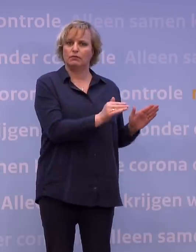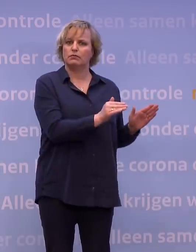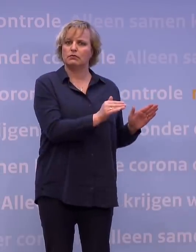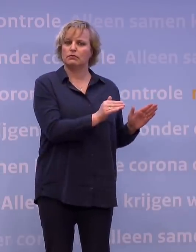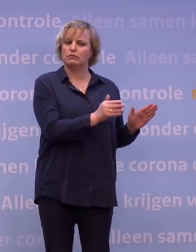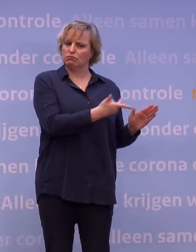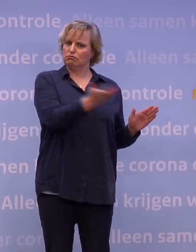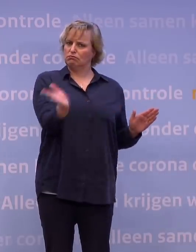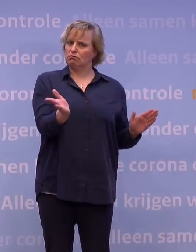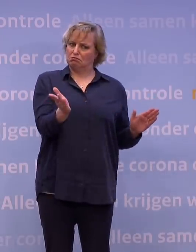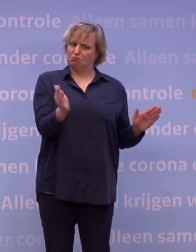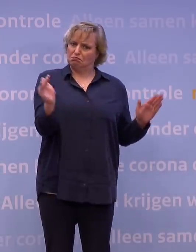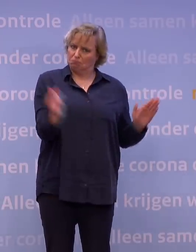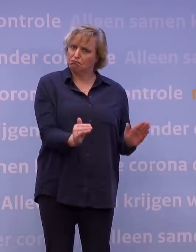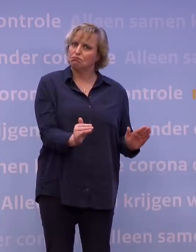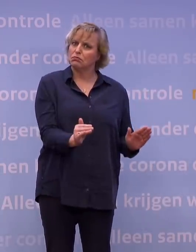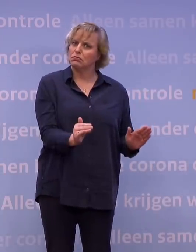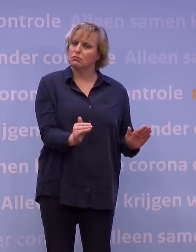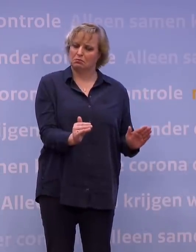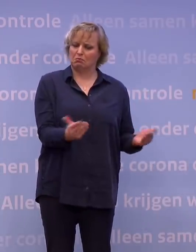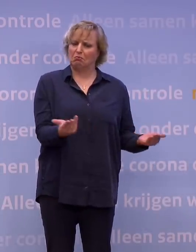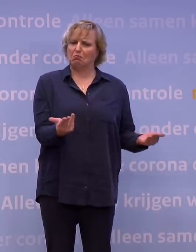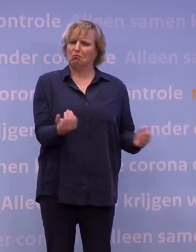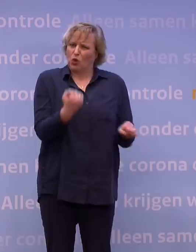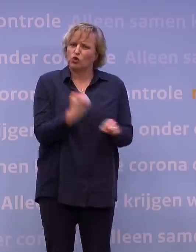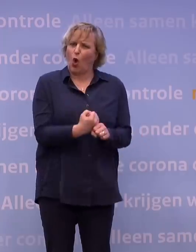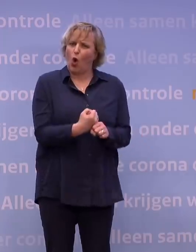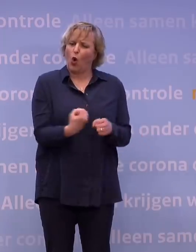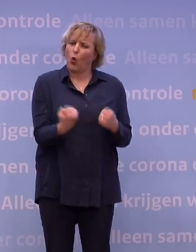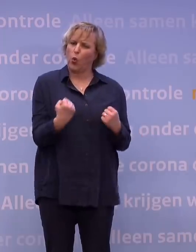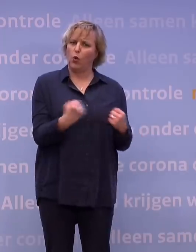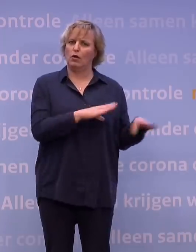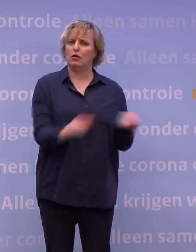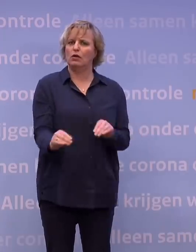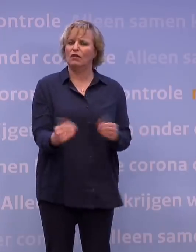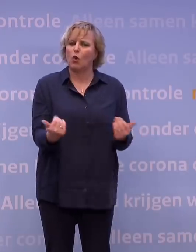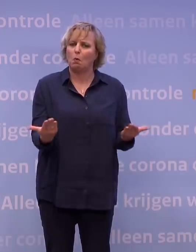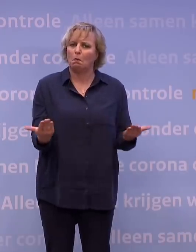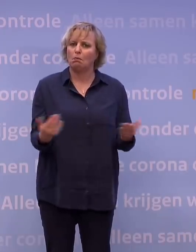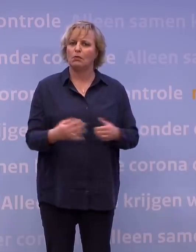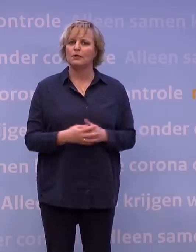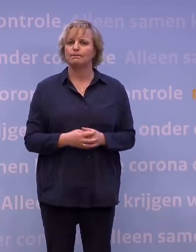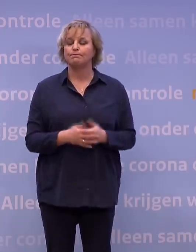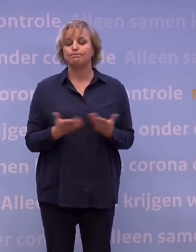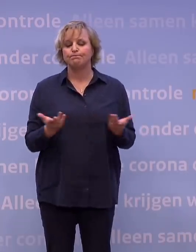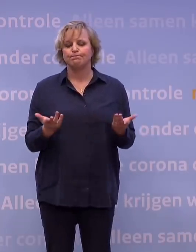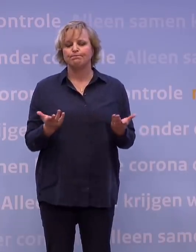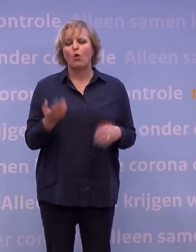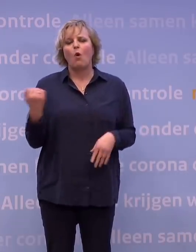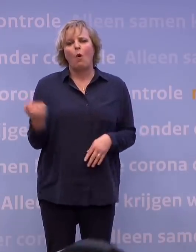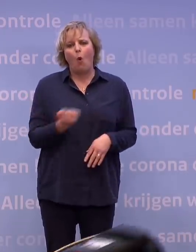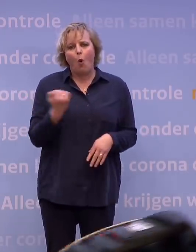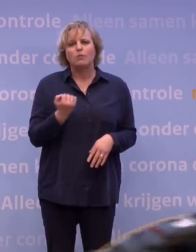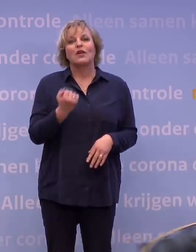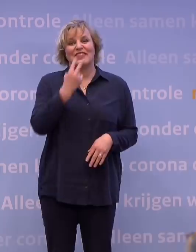dan zou je zeggen, dalende cijfers, waarom dan toch zo stevig ingrijpen? En dat is omdat we ook zien